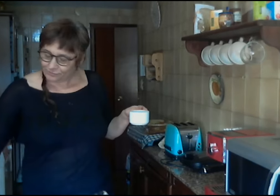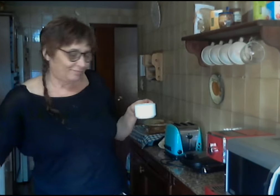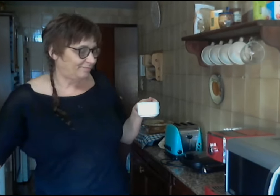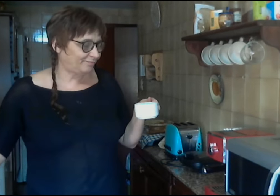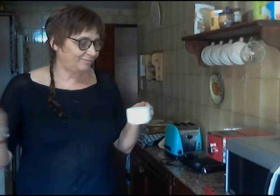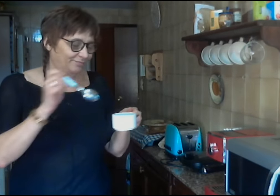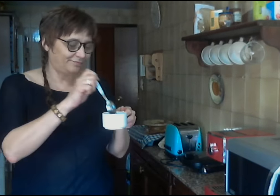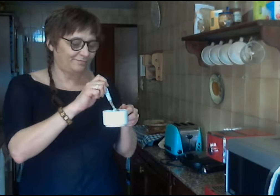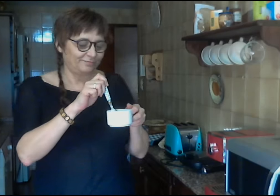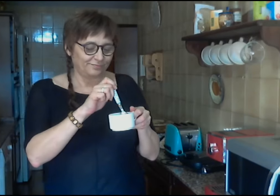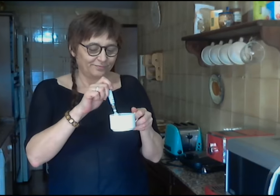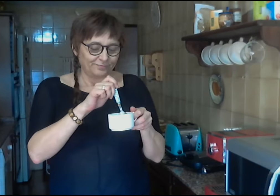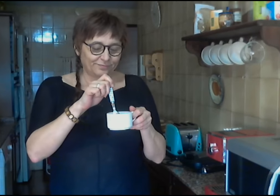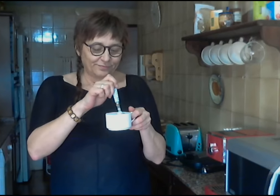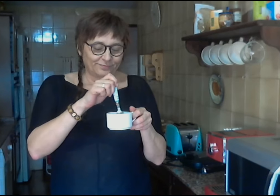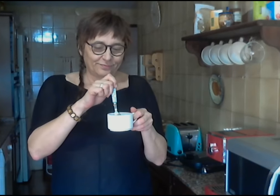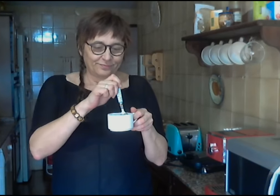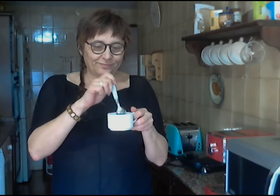Y decida, 983.50.000.